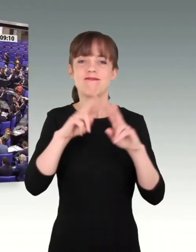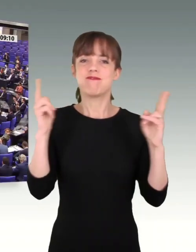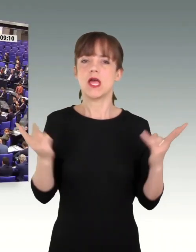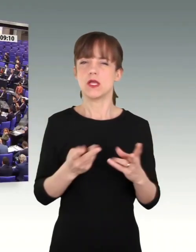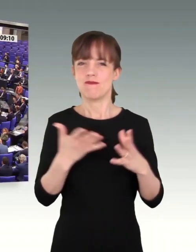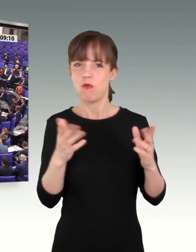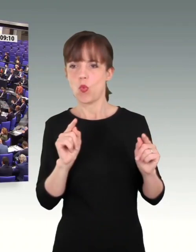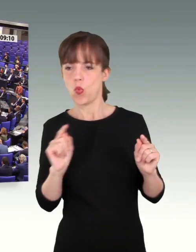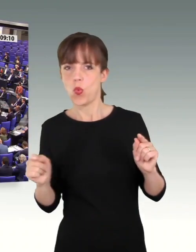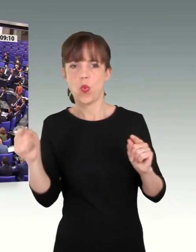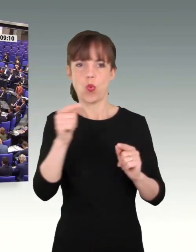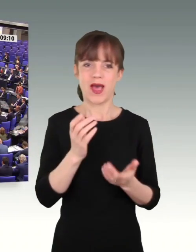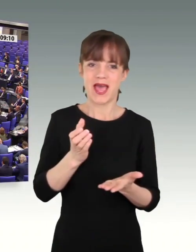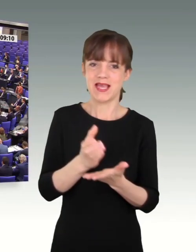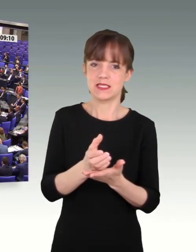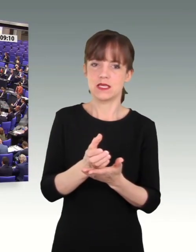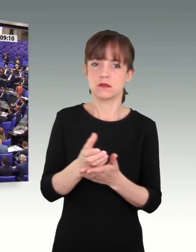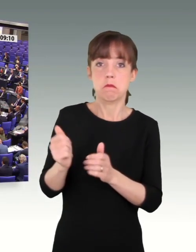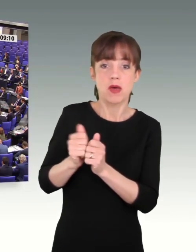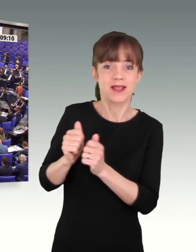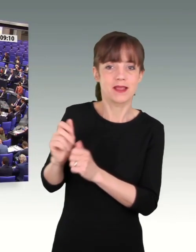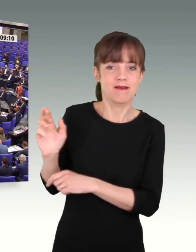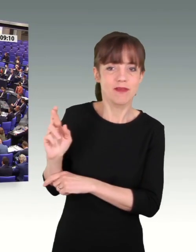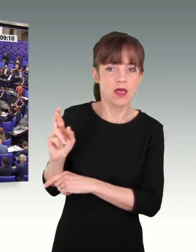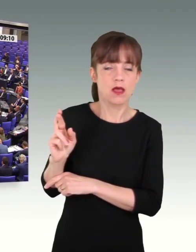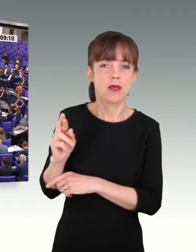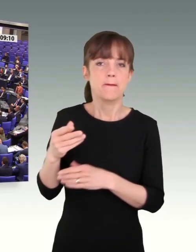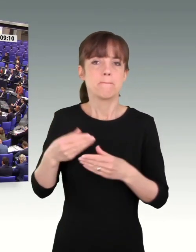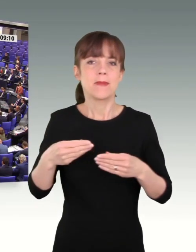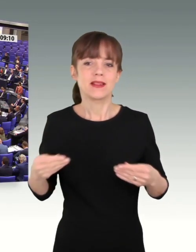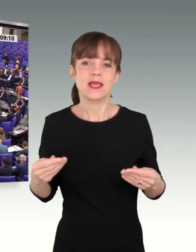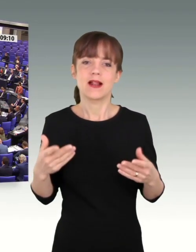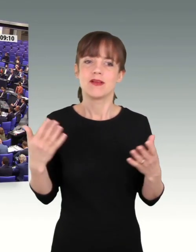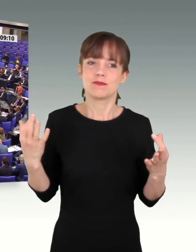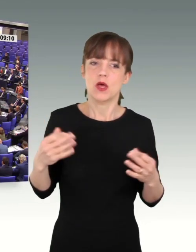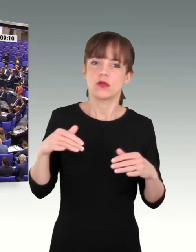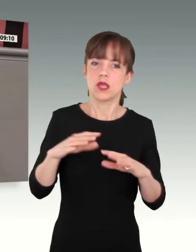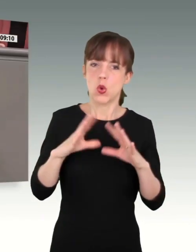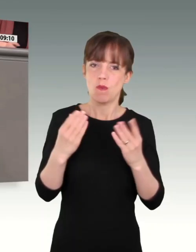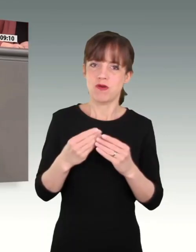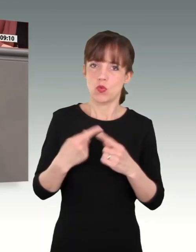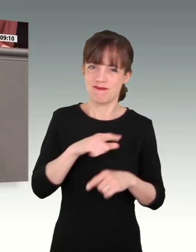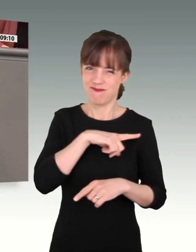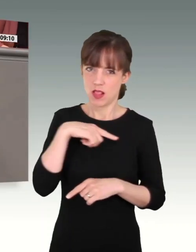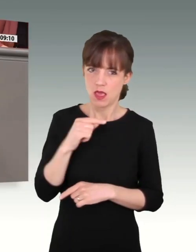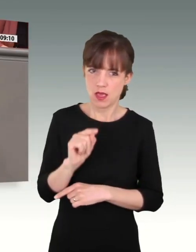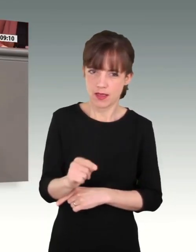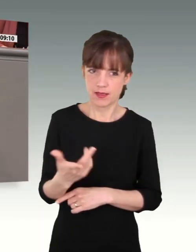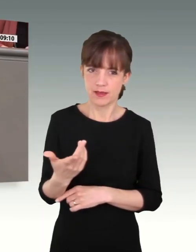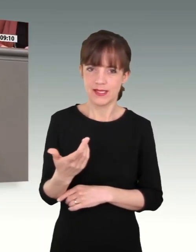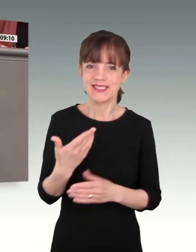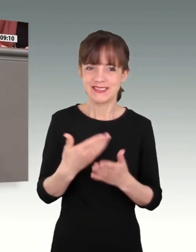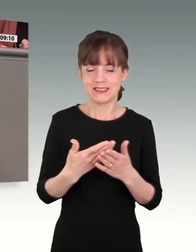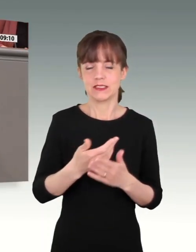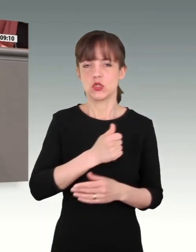Ich habe mich seit Amtsantritt sehr intensiv mit dem Thema Rechtsextremismus befasst. Rechtsextremismus ist eine